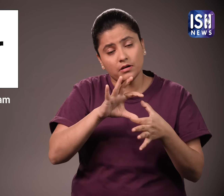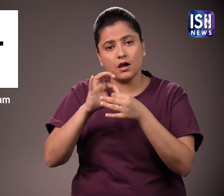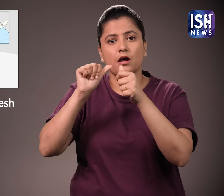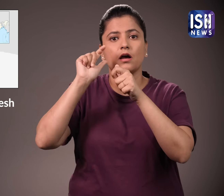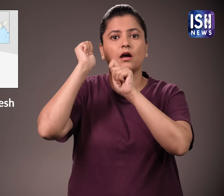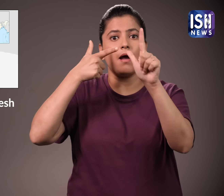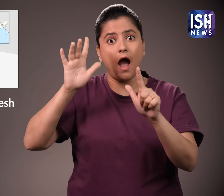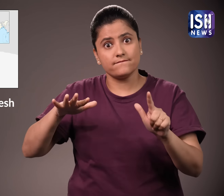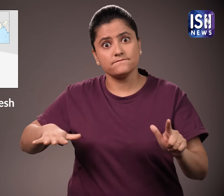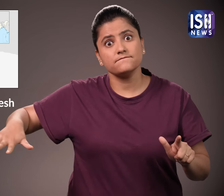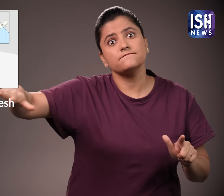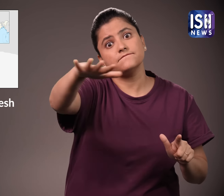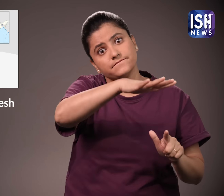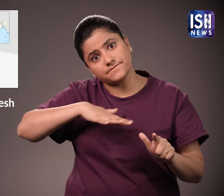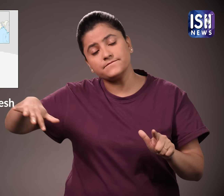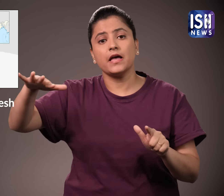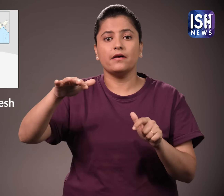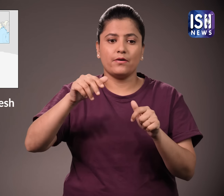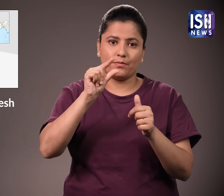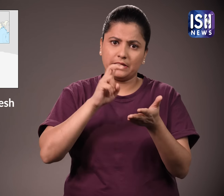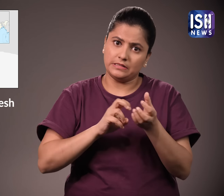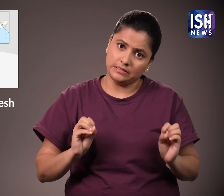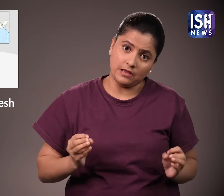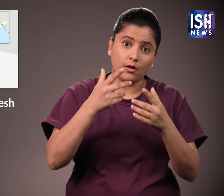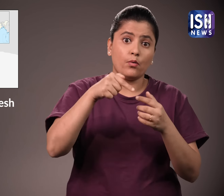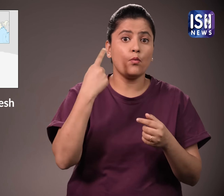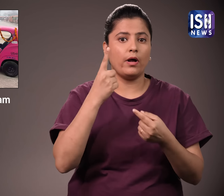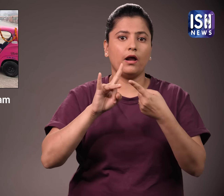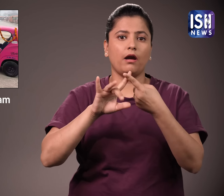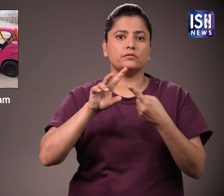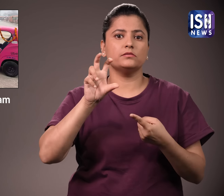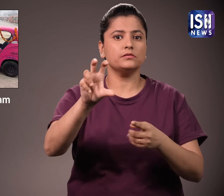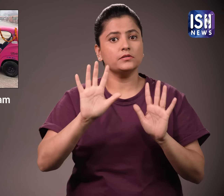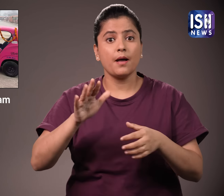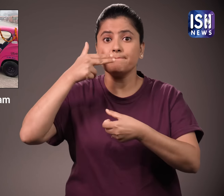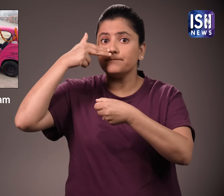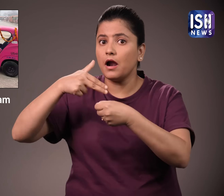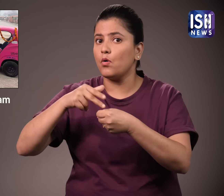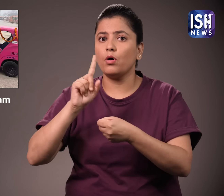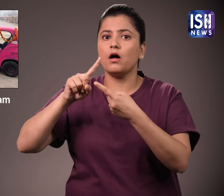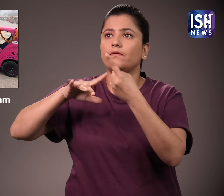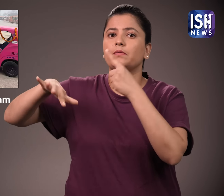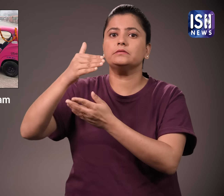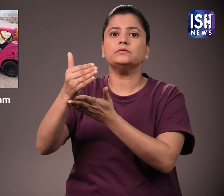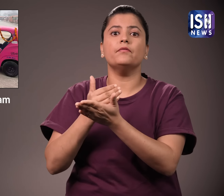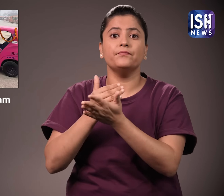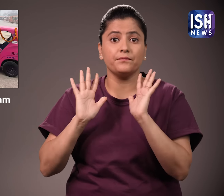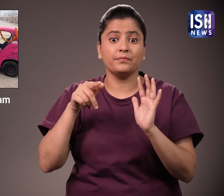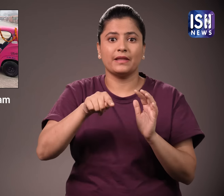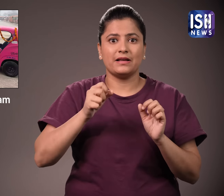और किफायती यात्रा सुनिश्चित करने के लिए उबर ने अयोध्या में इलेक्ट्रिक आटो रिक्षा स्वेवाय शुरू की